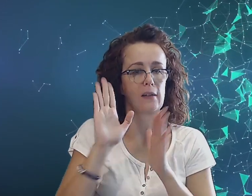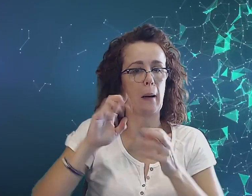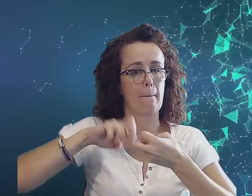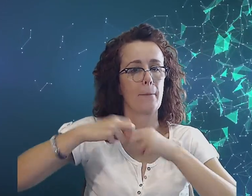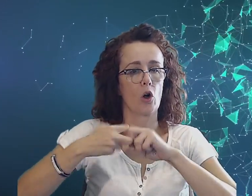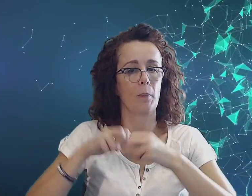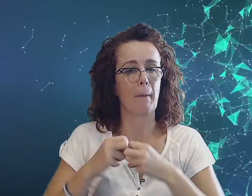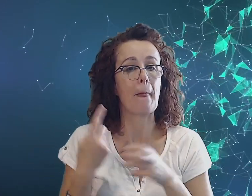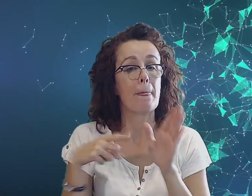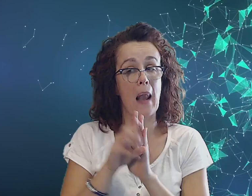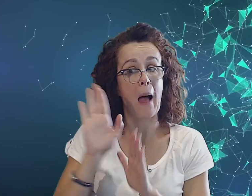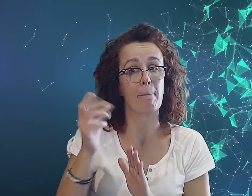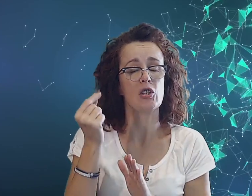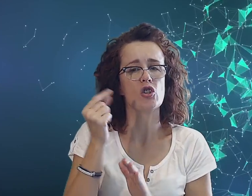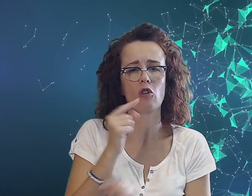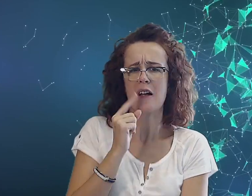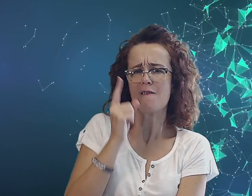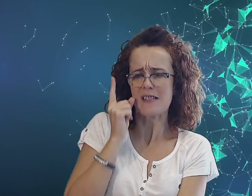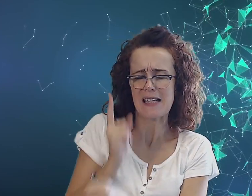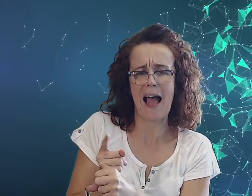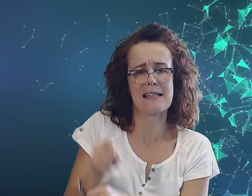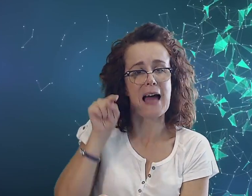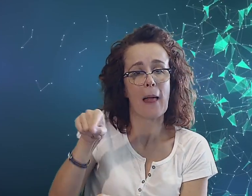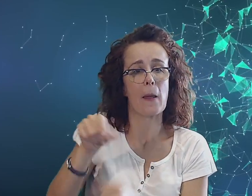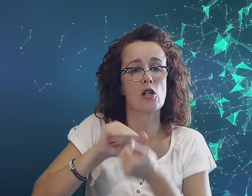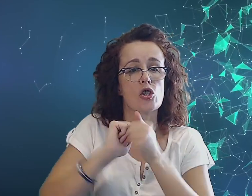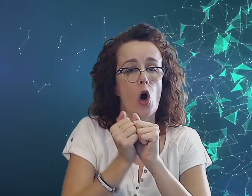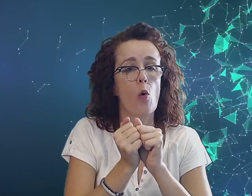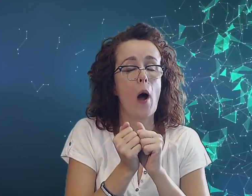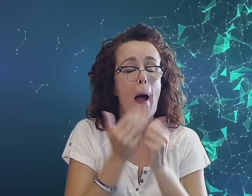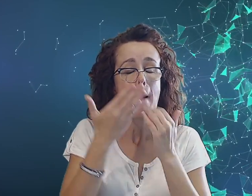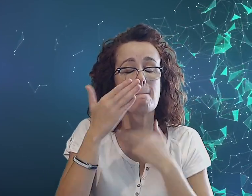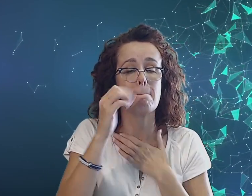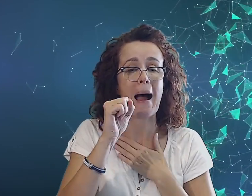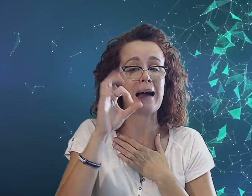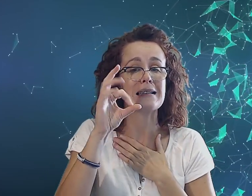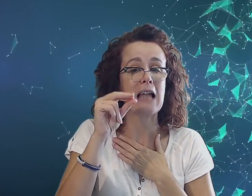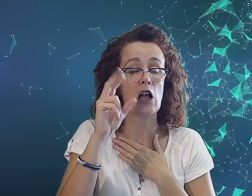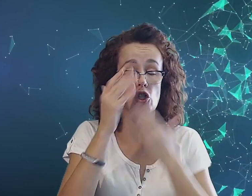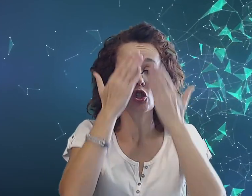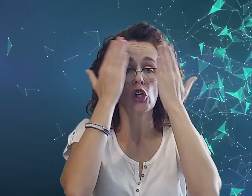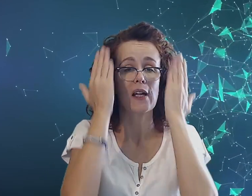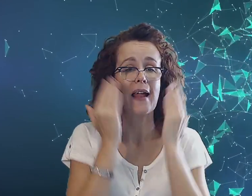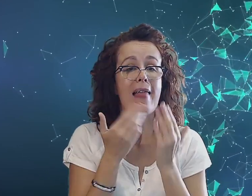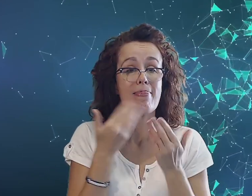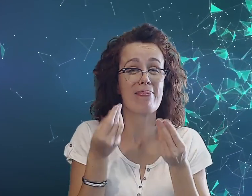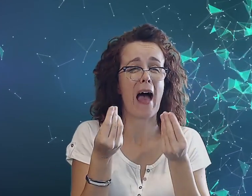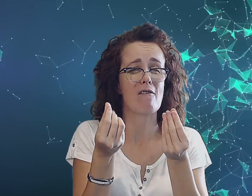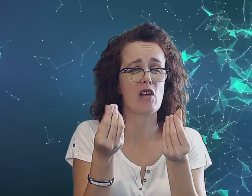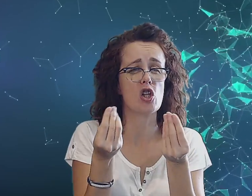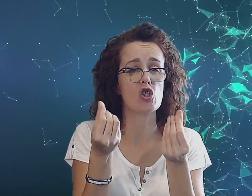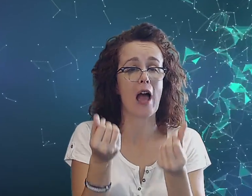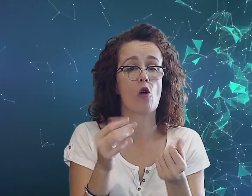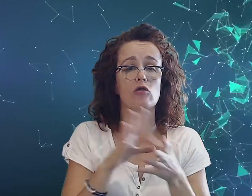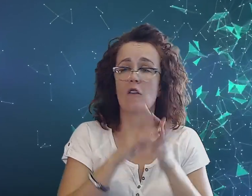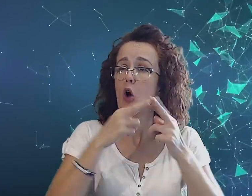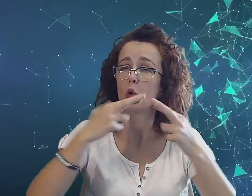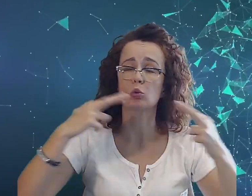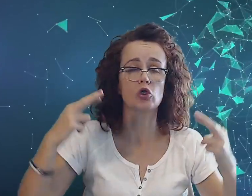Dla blizną wskazane są maseczki nawilżają z różnych